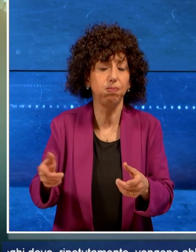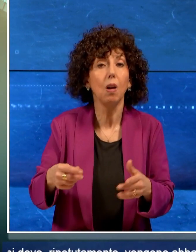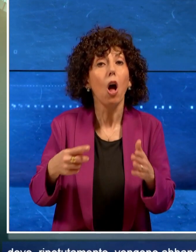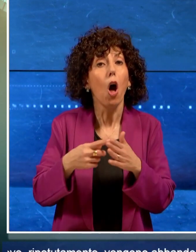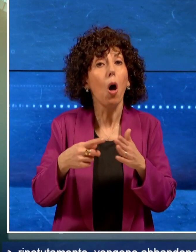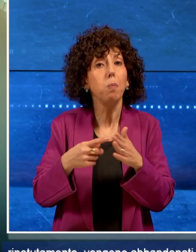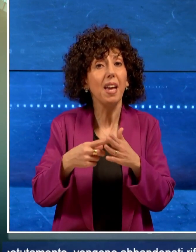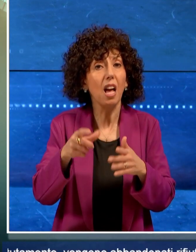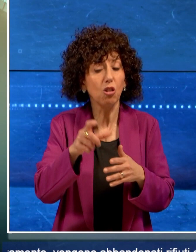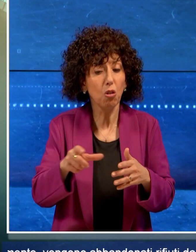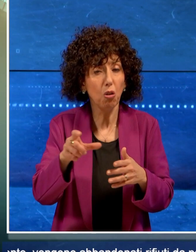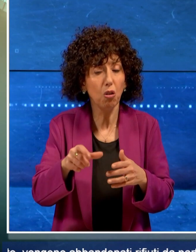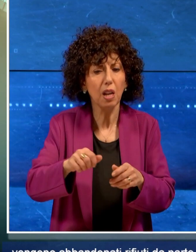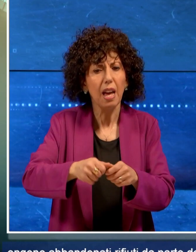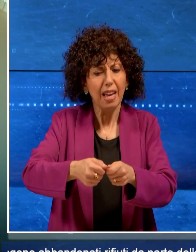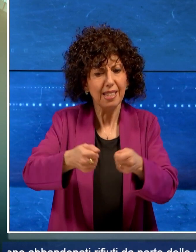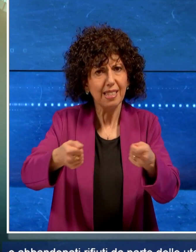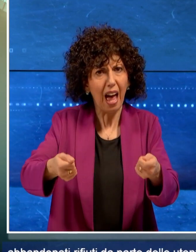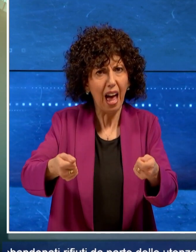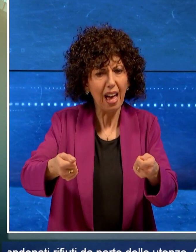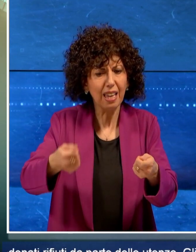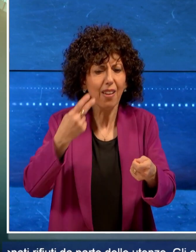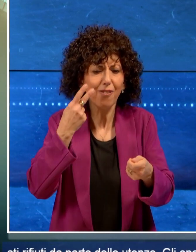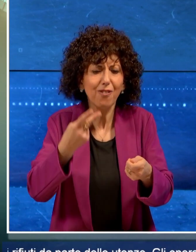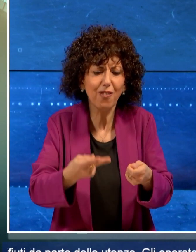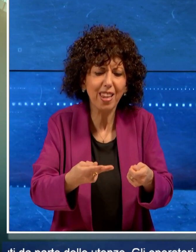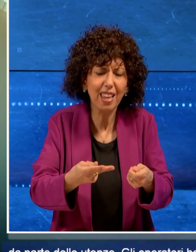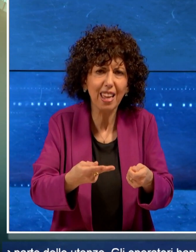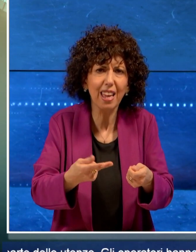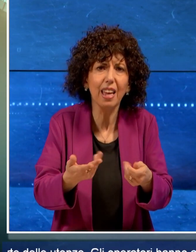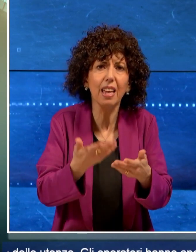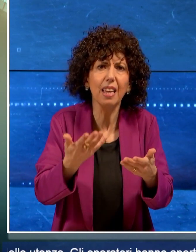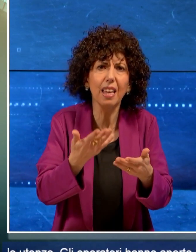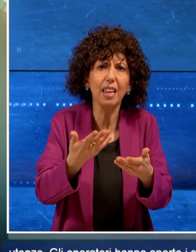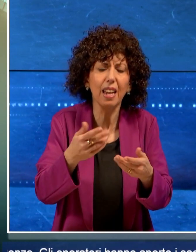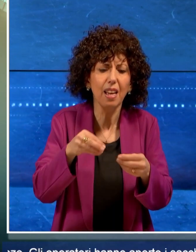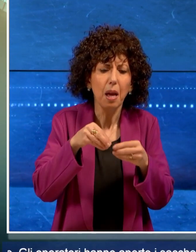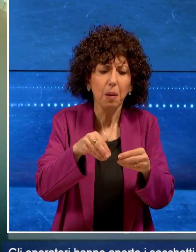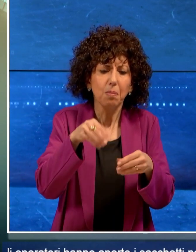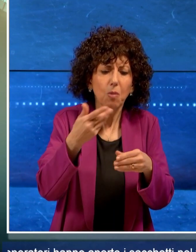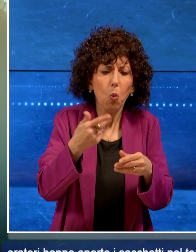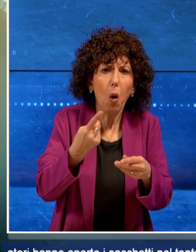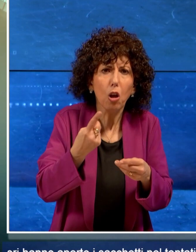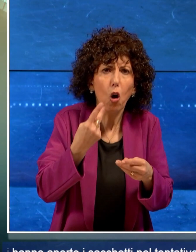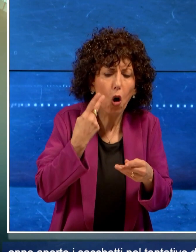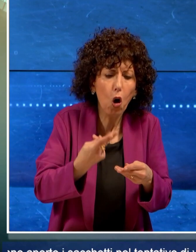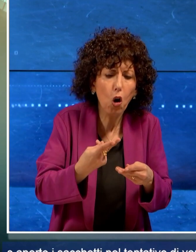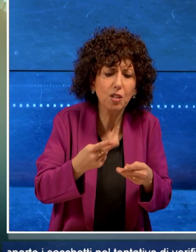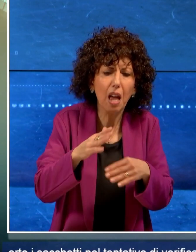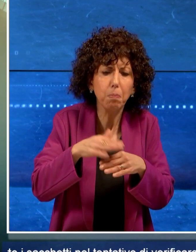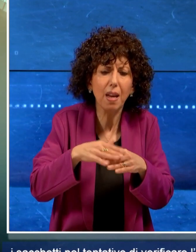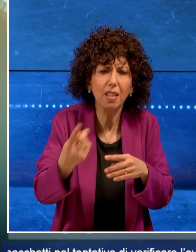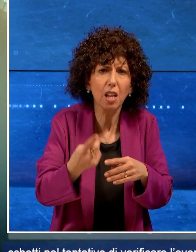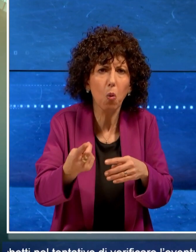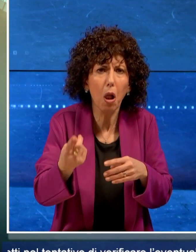operatori hanno aperto i sacchetti nel tentativo di verificare l'eventuale presenza di indizi così